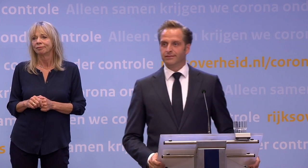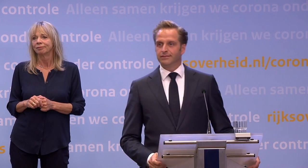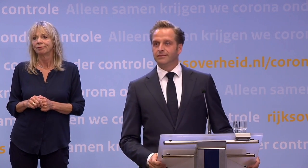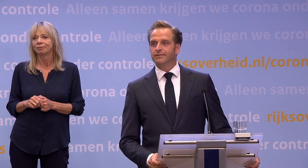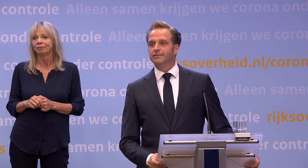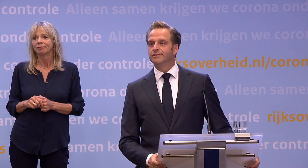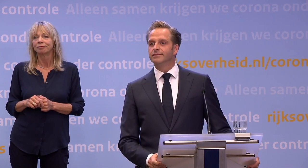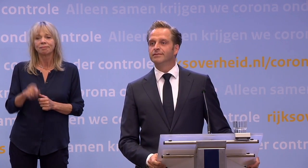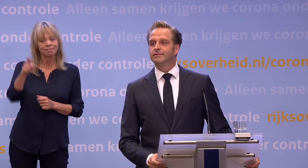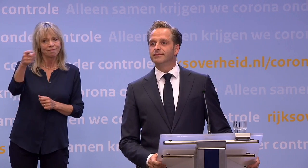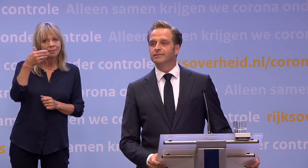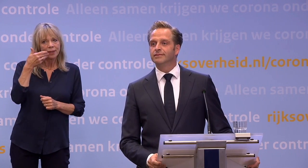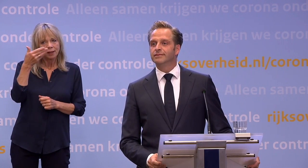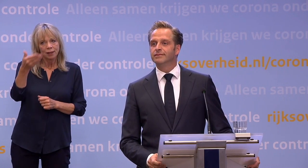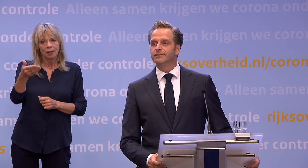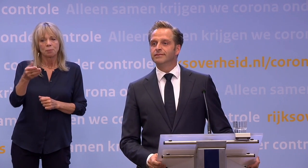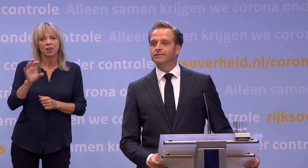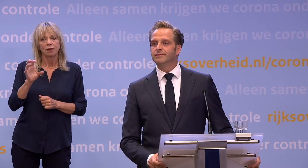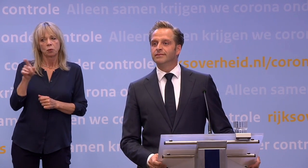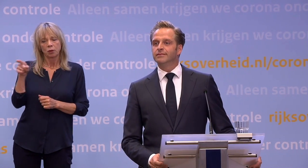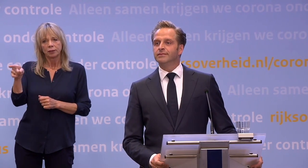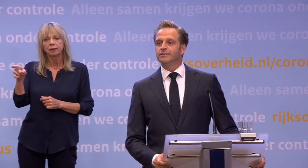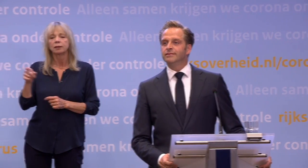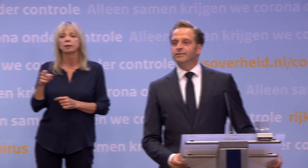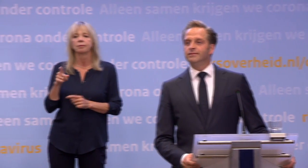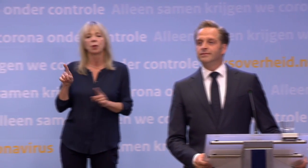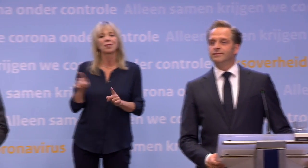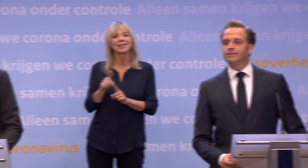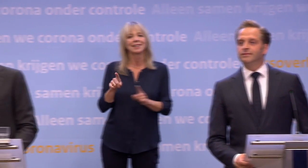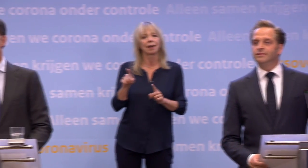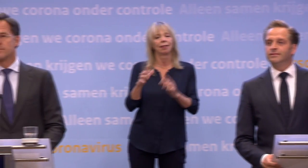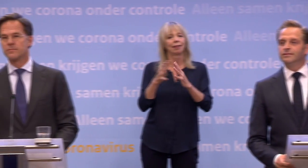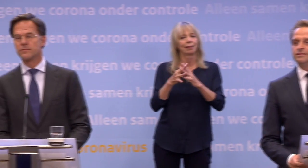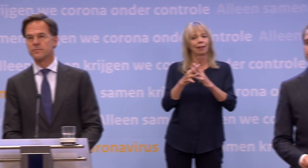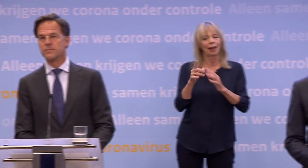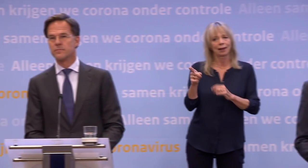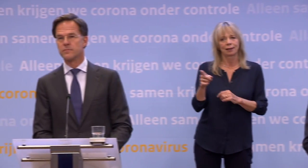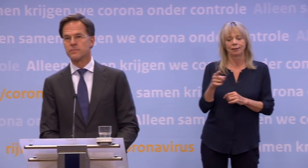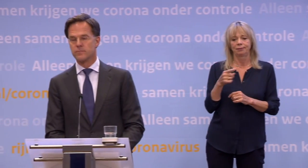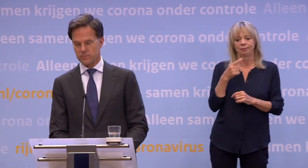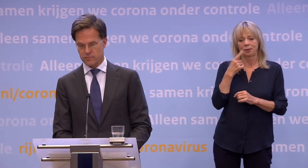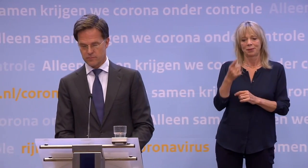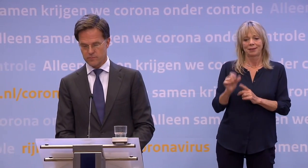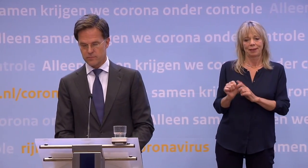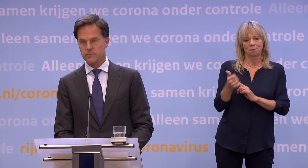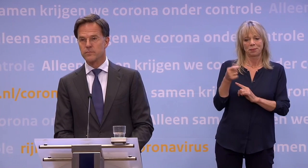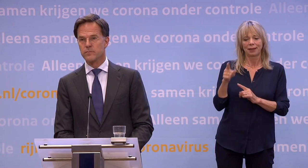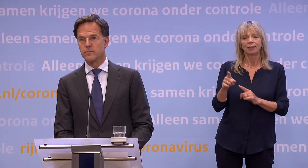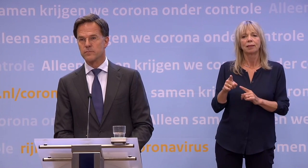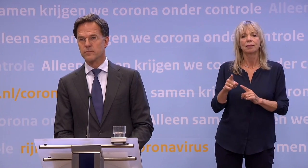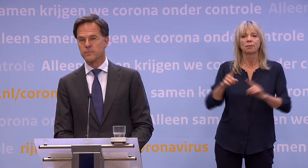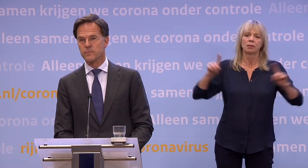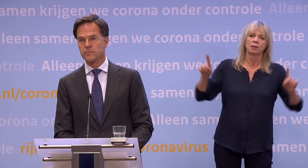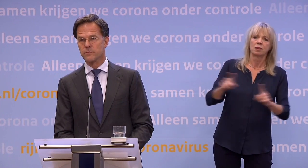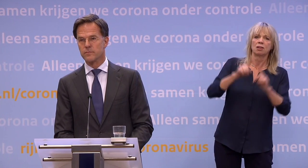Ik heb een vraag voor meneer Rutte. Het gaat over het zingen in de kerken. U zei aan het begin van spreekkoren en